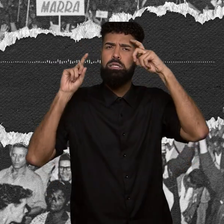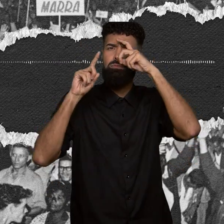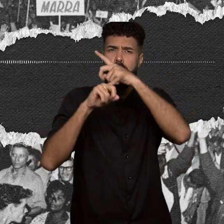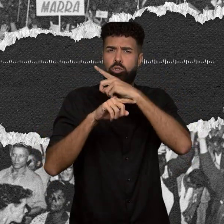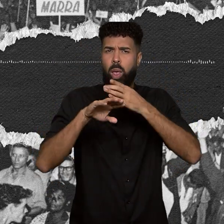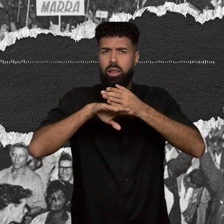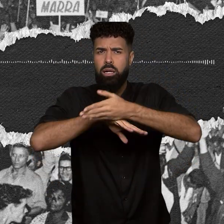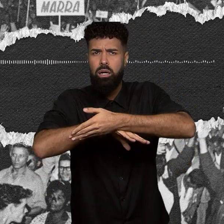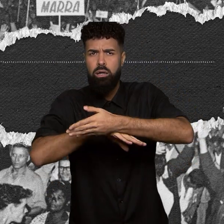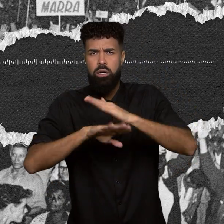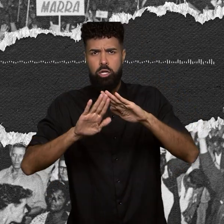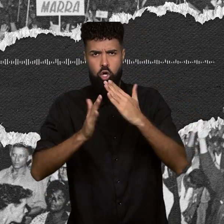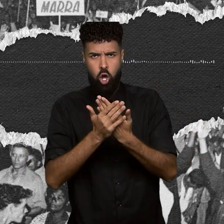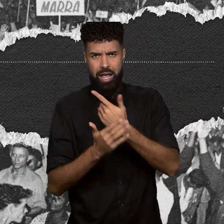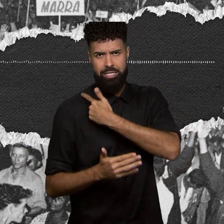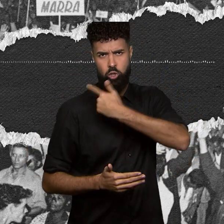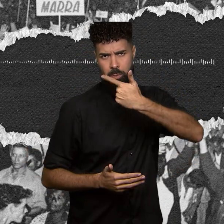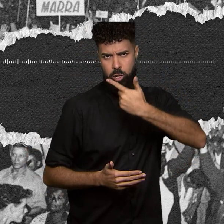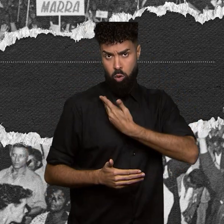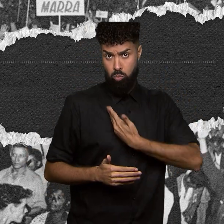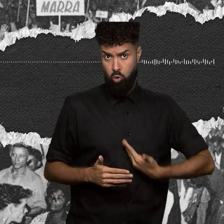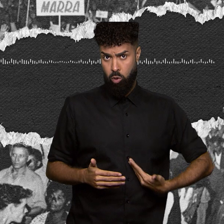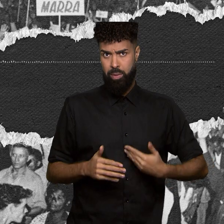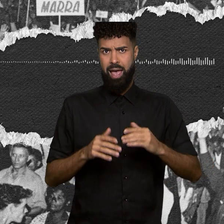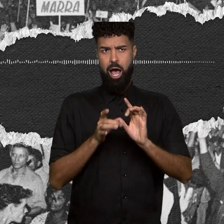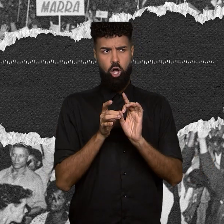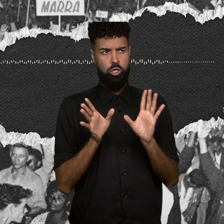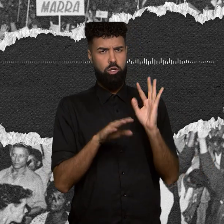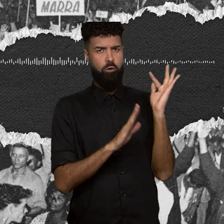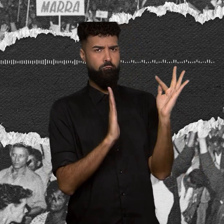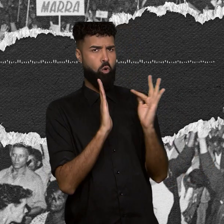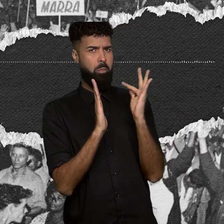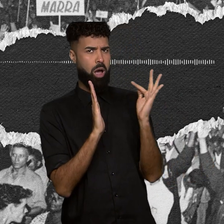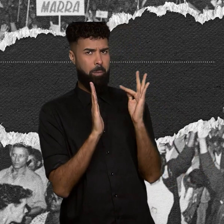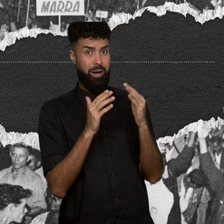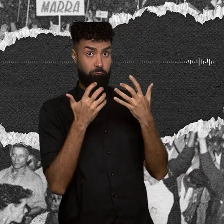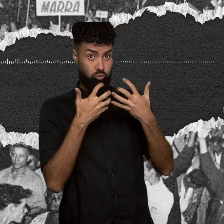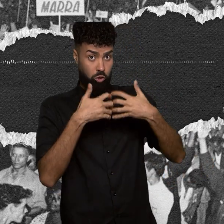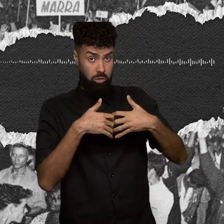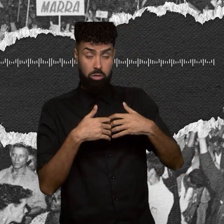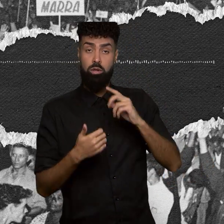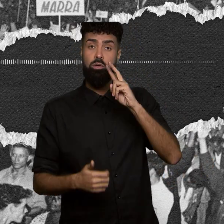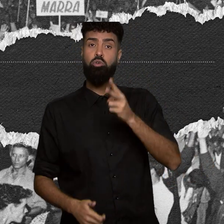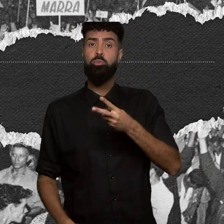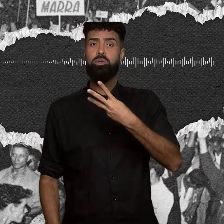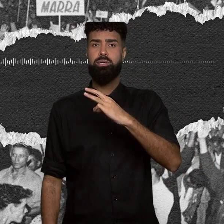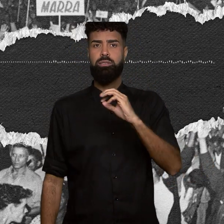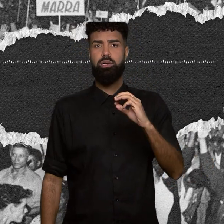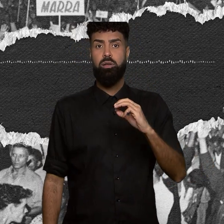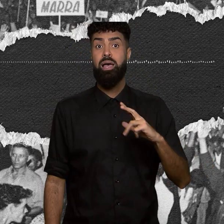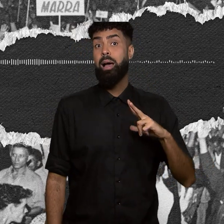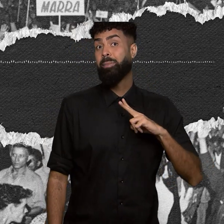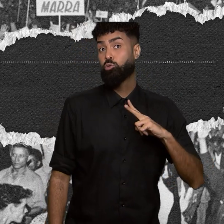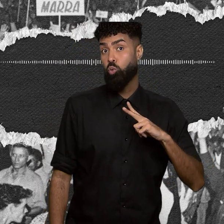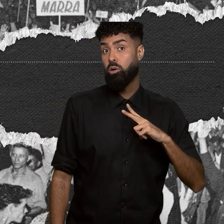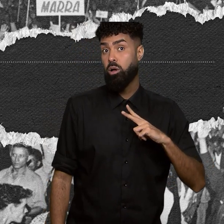médio públicas com autorização formal para funcionar eram 2.300, particulares 4.200.